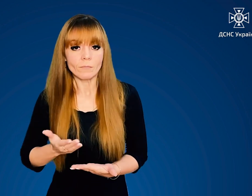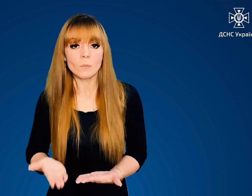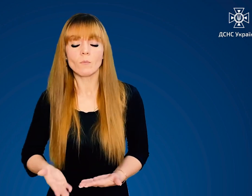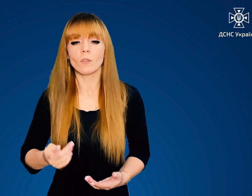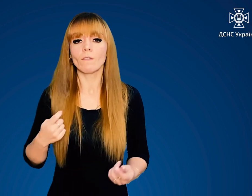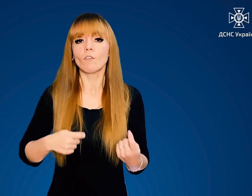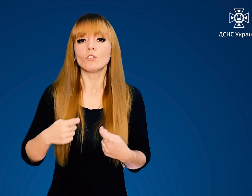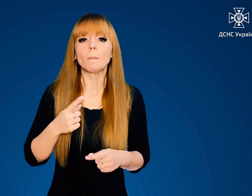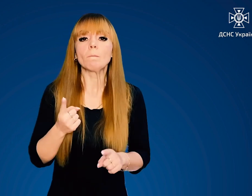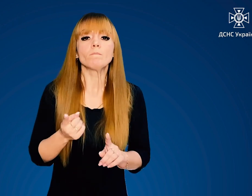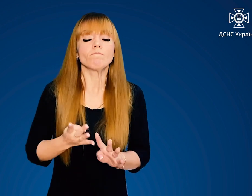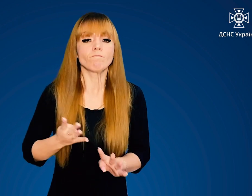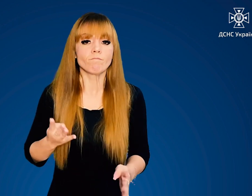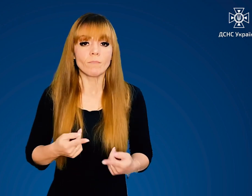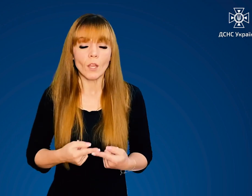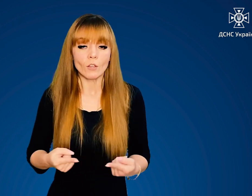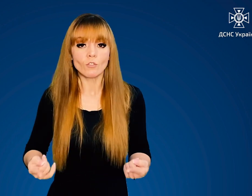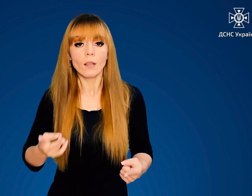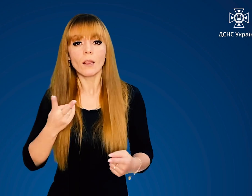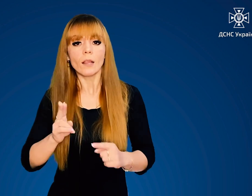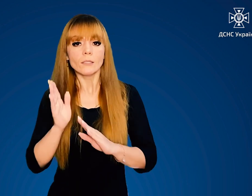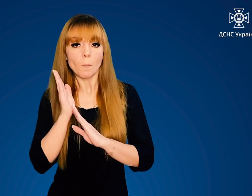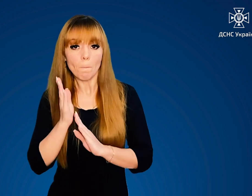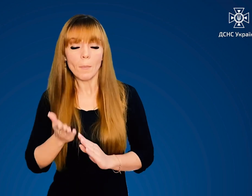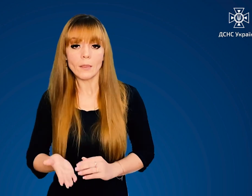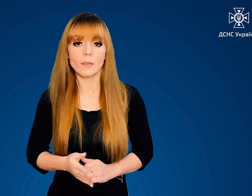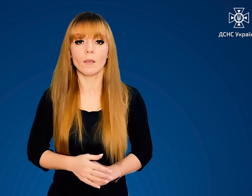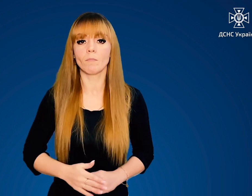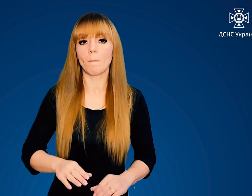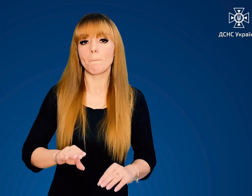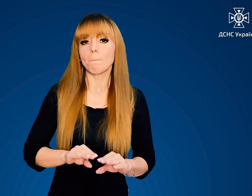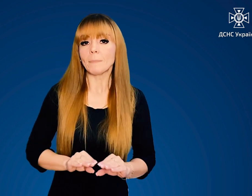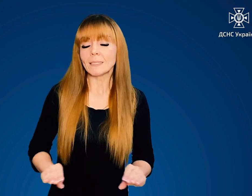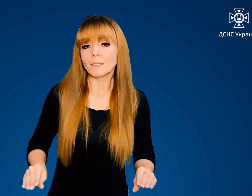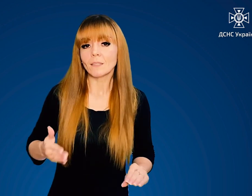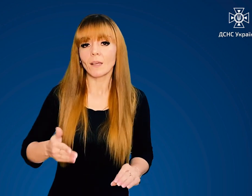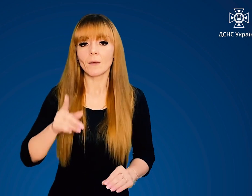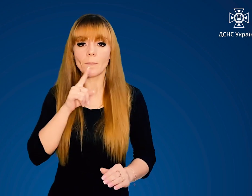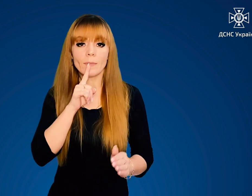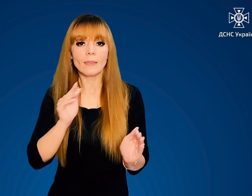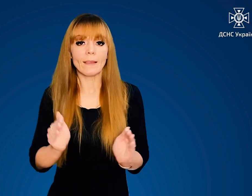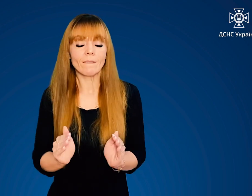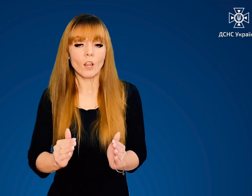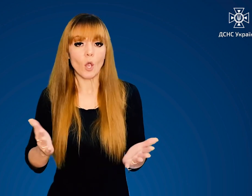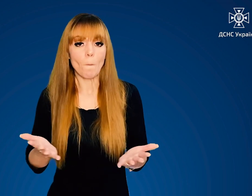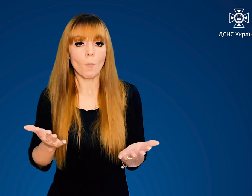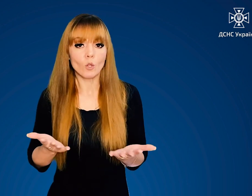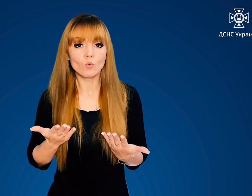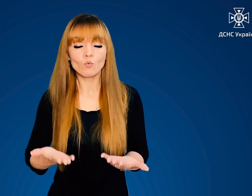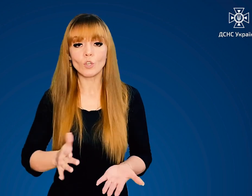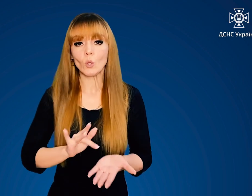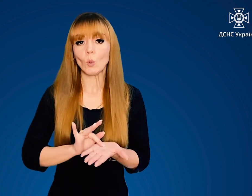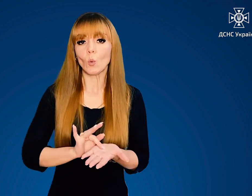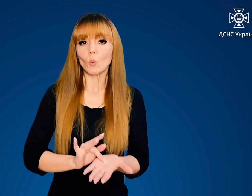речі першої необхідності, речі для спання, підстилки, невеликі подушки,